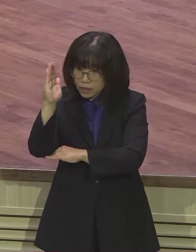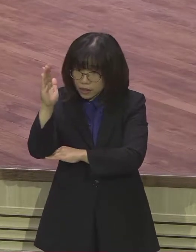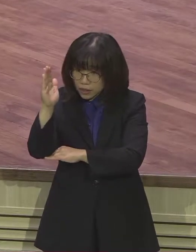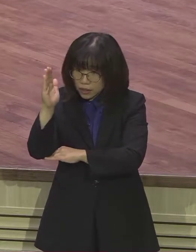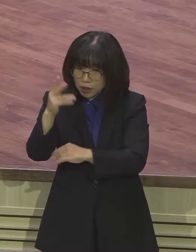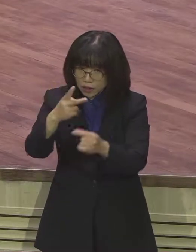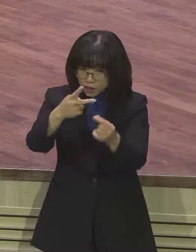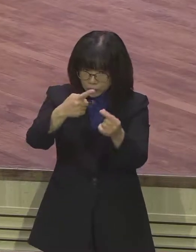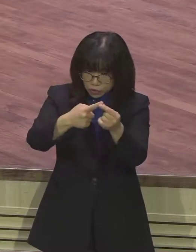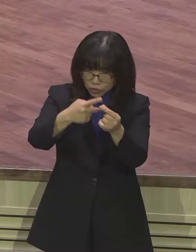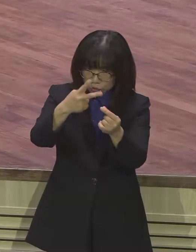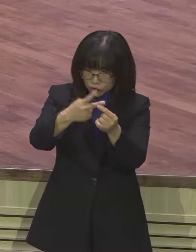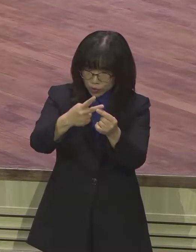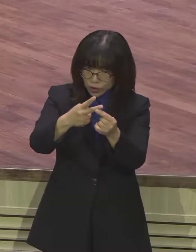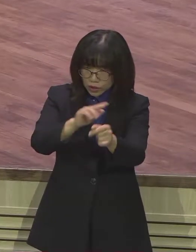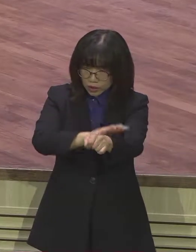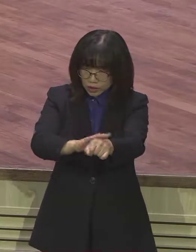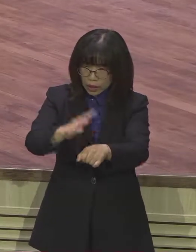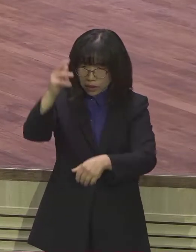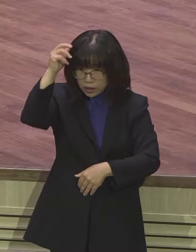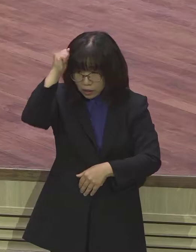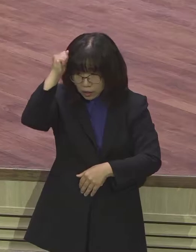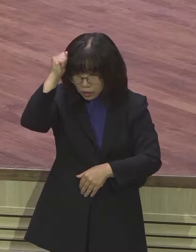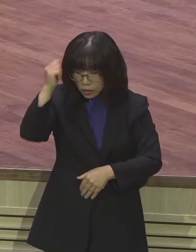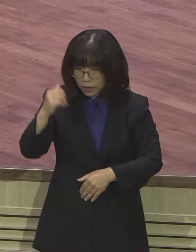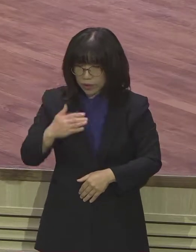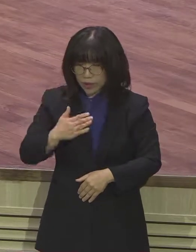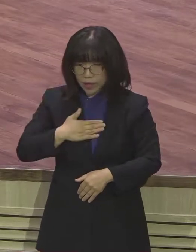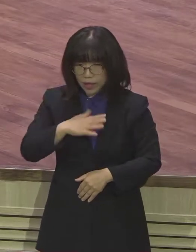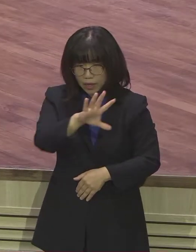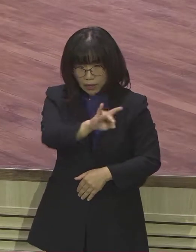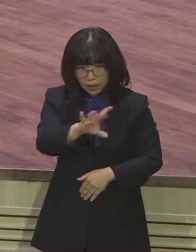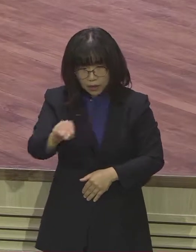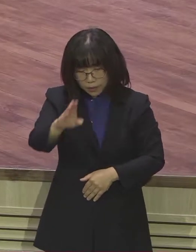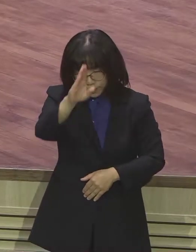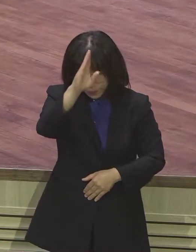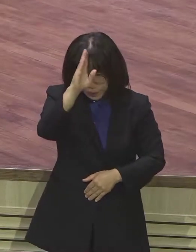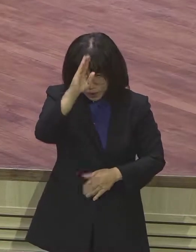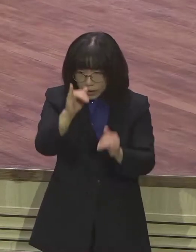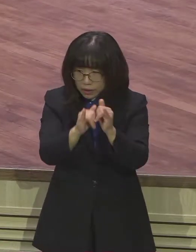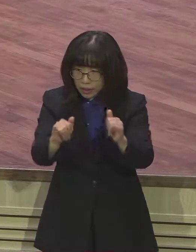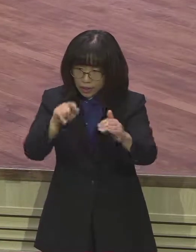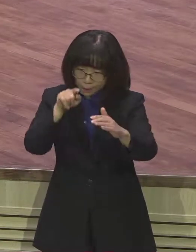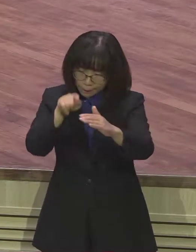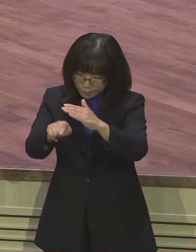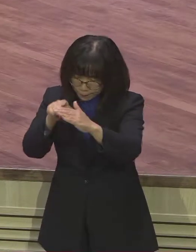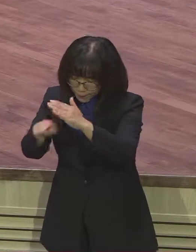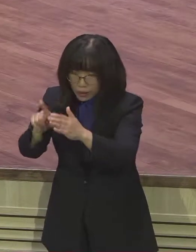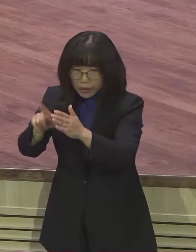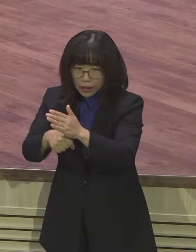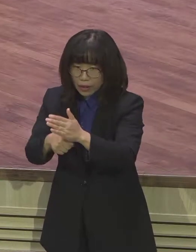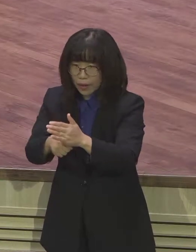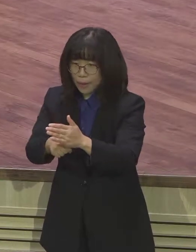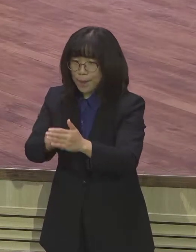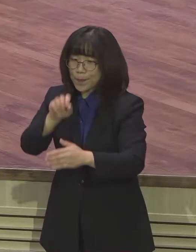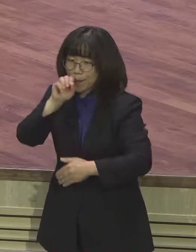것입니다 제가 우리 질병자들을 신방할 때 우리 한자분들 우리 성도님들 만날 때 꼭 하는 얘기가 있습니다 성도님 질병은